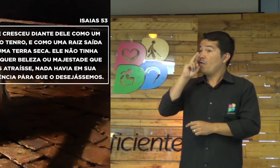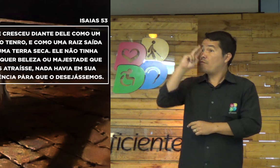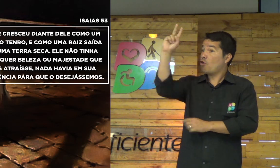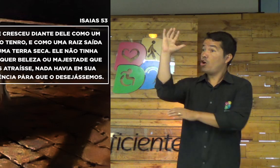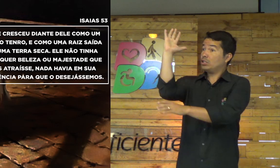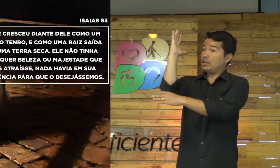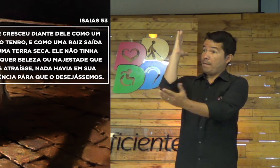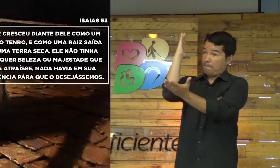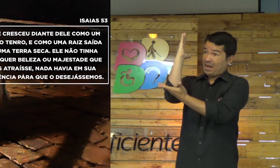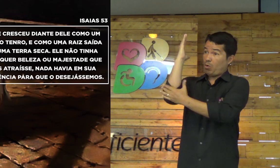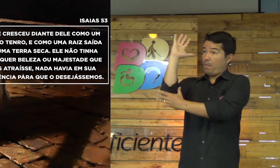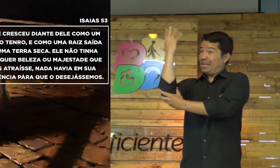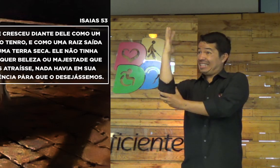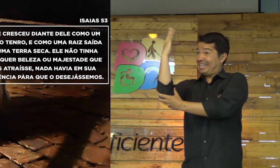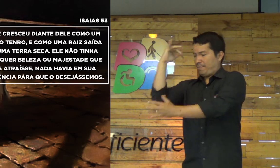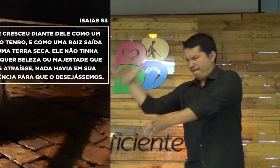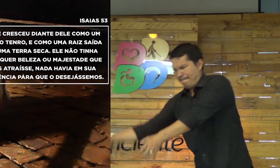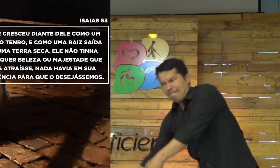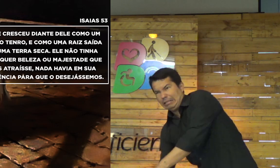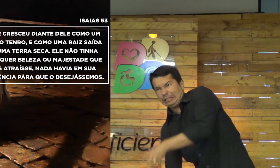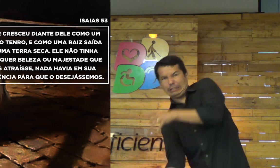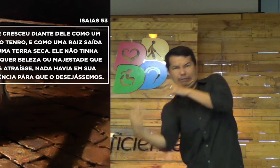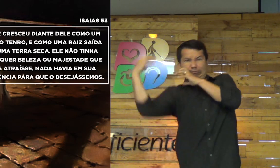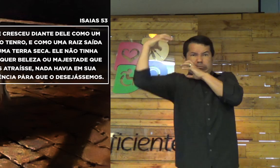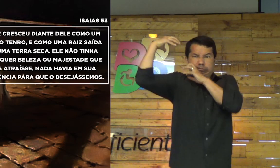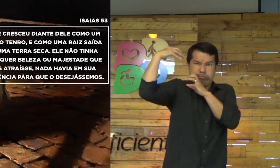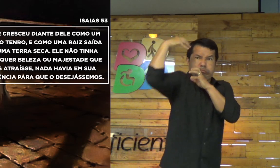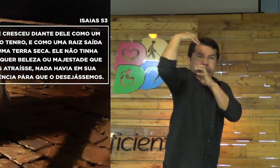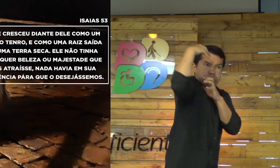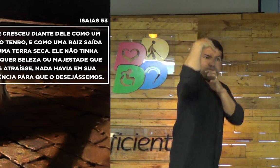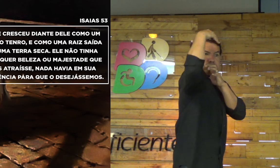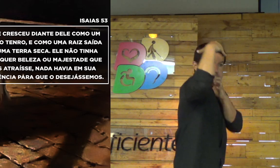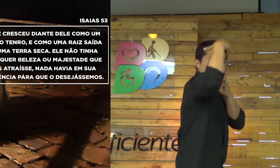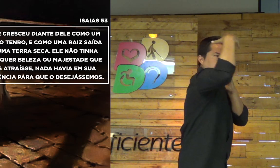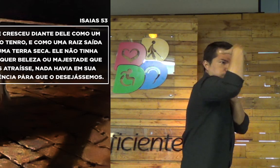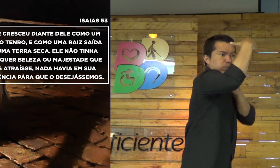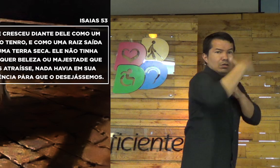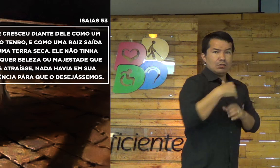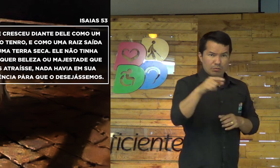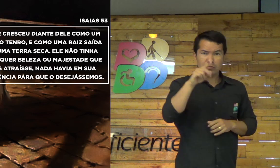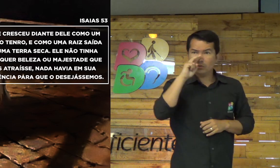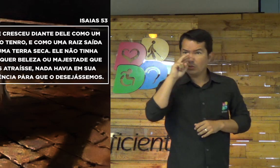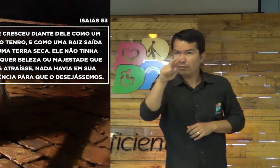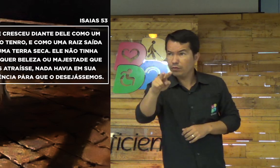Porque... Porque ele precisava de força para ali cortar a árvore, carregar os troncos.